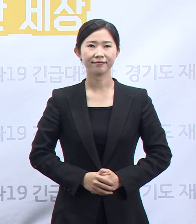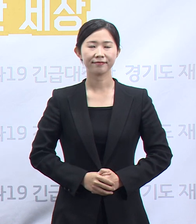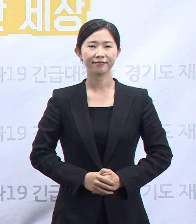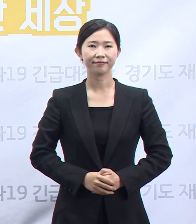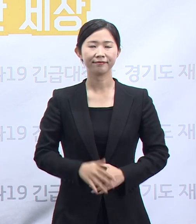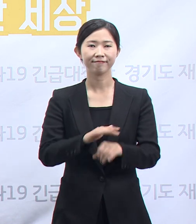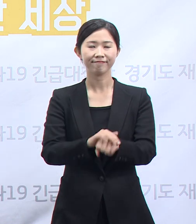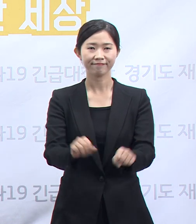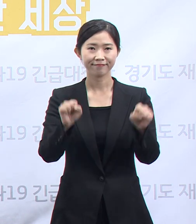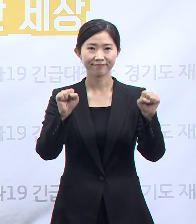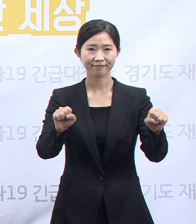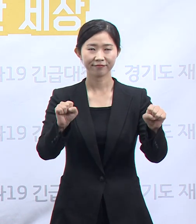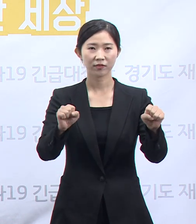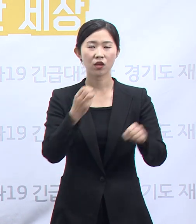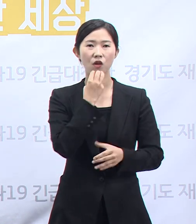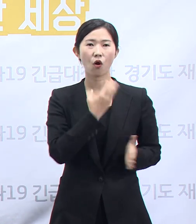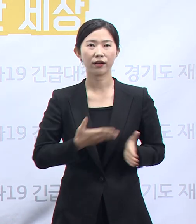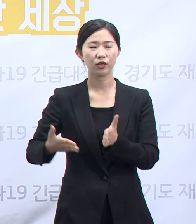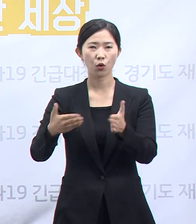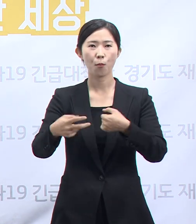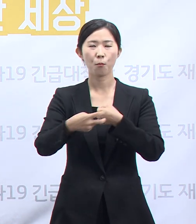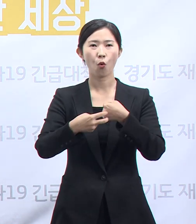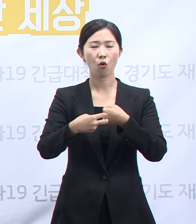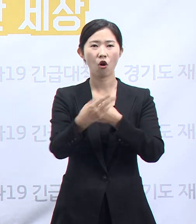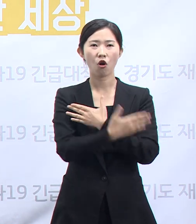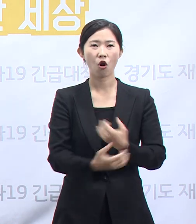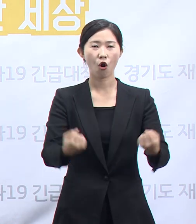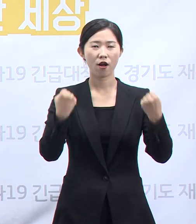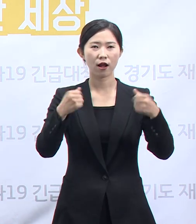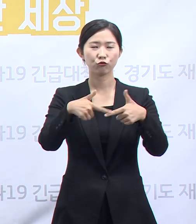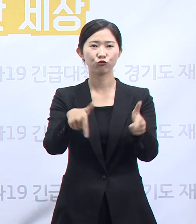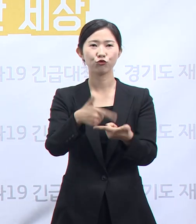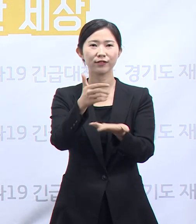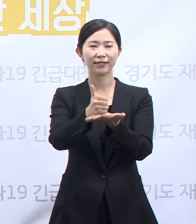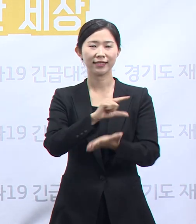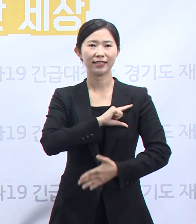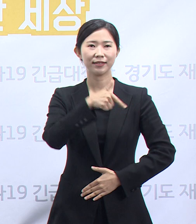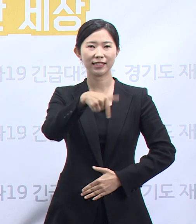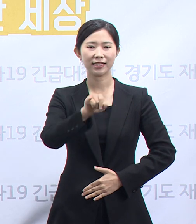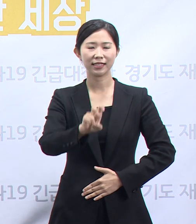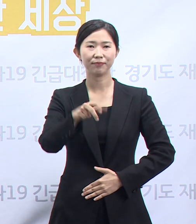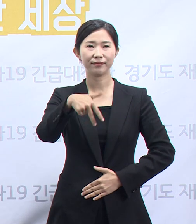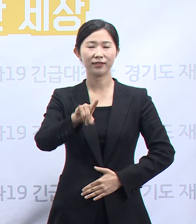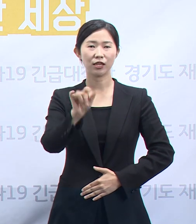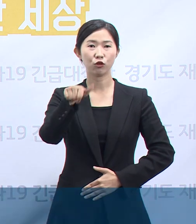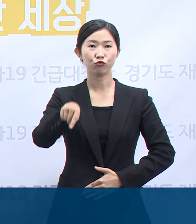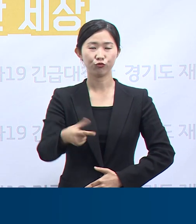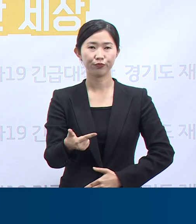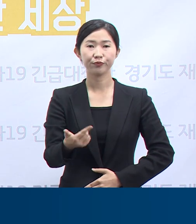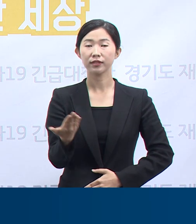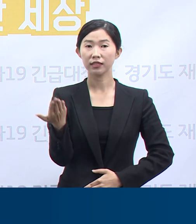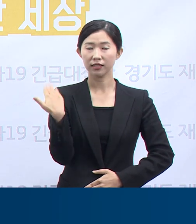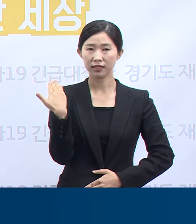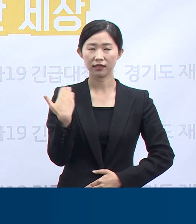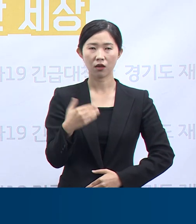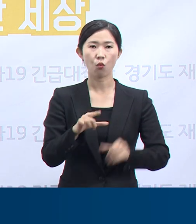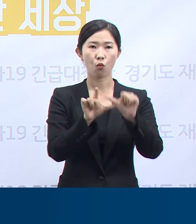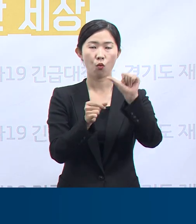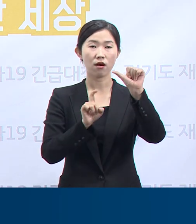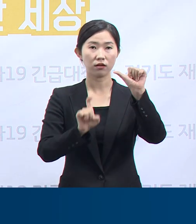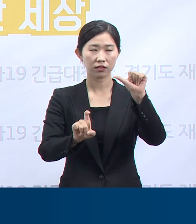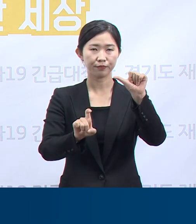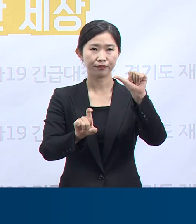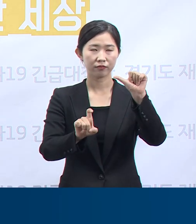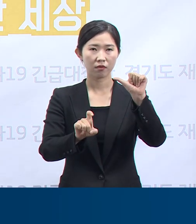안녕하십니까. 경기도 보건공동청 김재훈입니다. 지난 10일 경기도가 발령한 서울 용산구 이태원